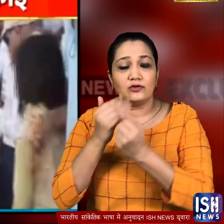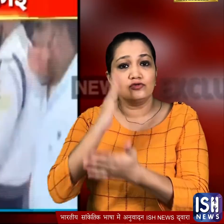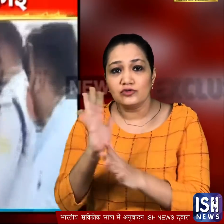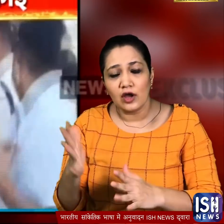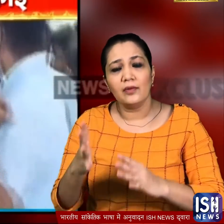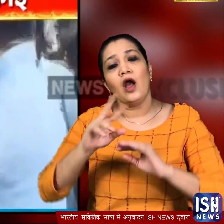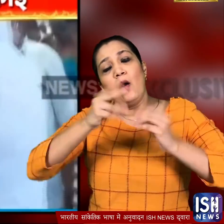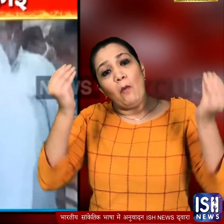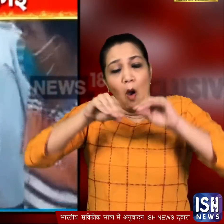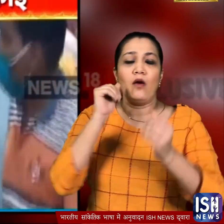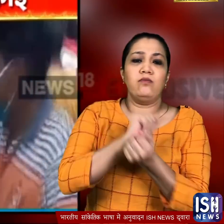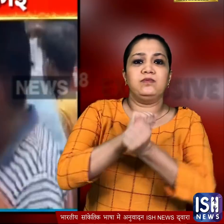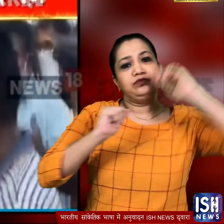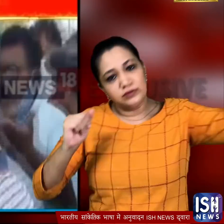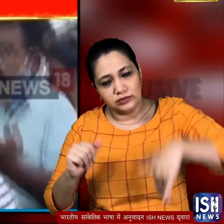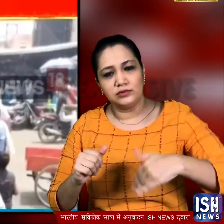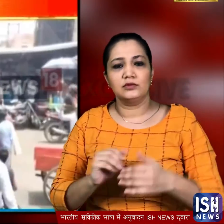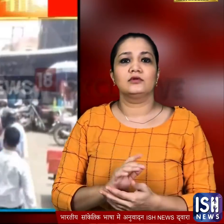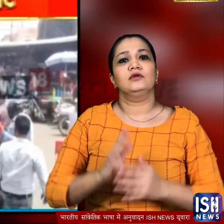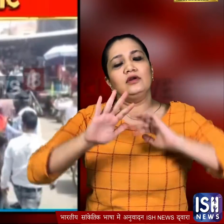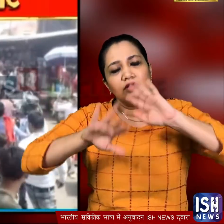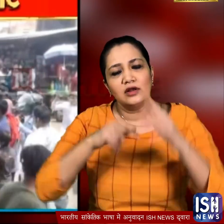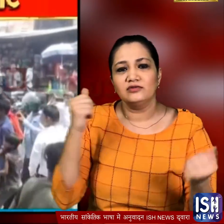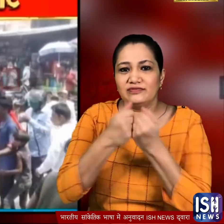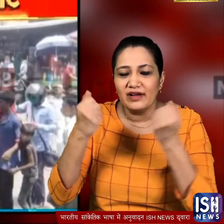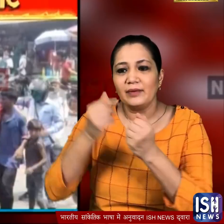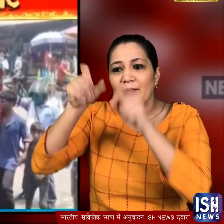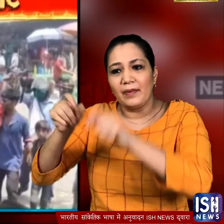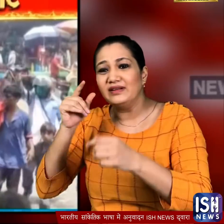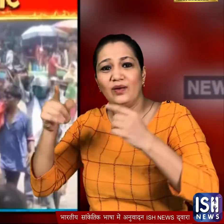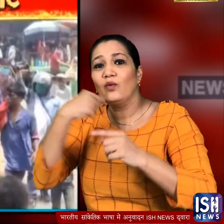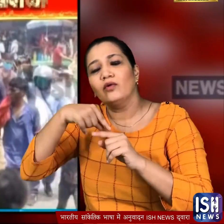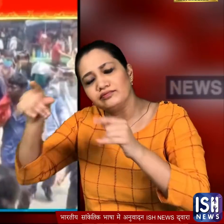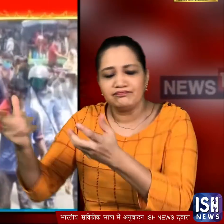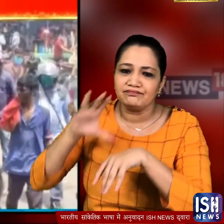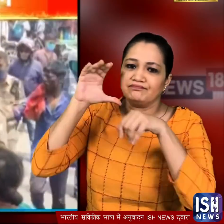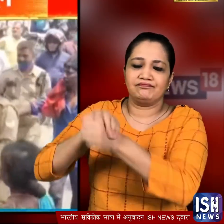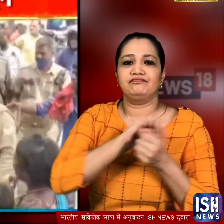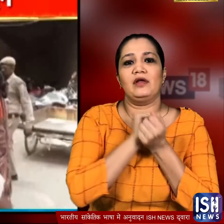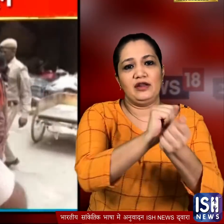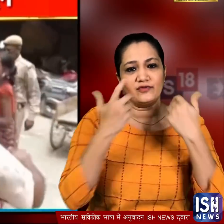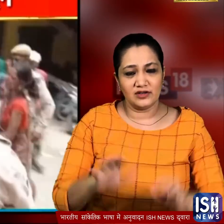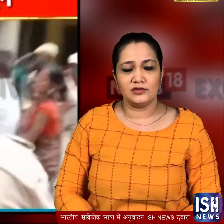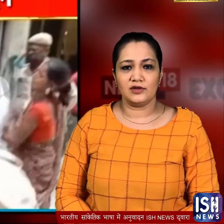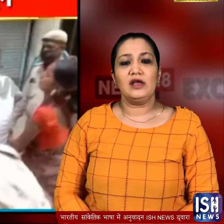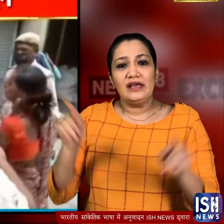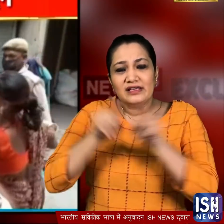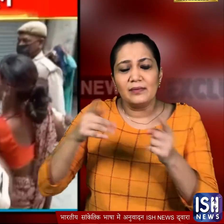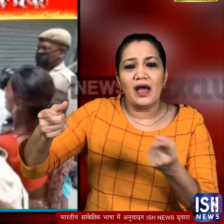तो कुछ और पुलिस वालों को वहां बुलाना पड़ा जिसके बाद हंगामा कर रहे लोगों को पुलिस ने हिरासत में लेना शुरू कर दिया आरोप है कि इसी दौरान एक पुलिस